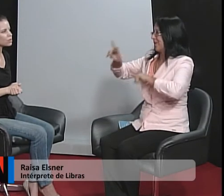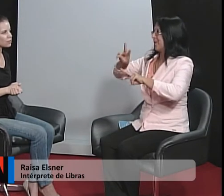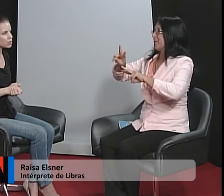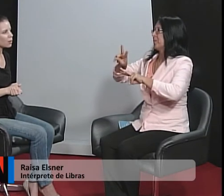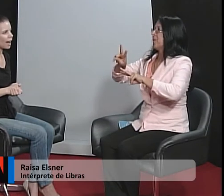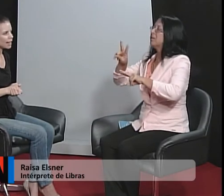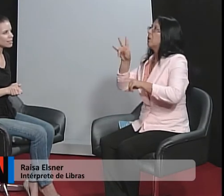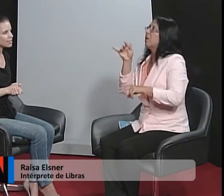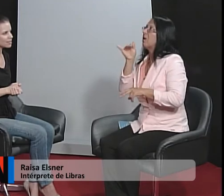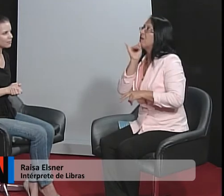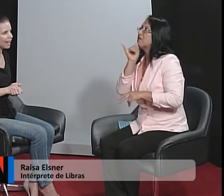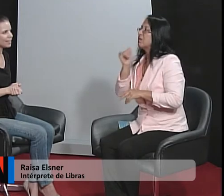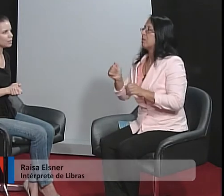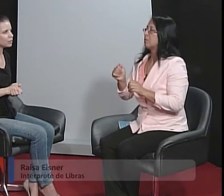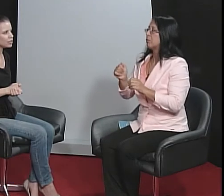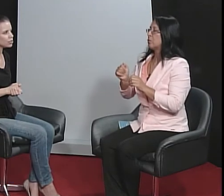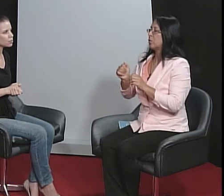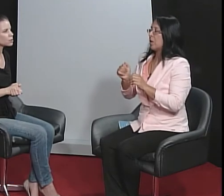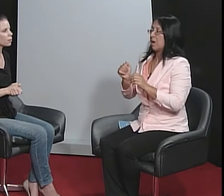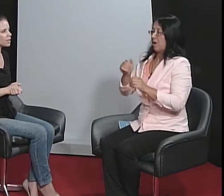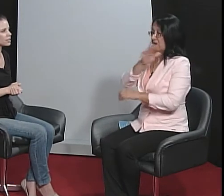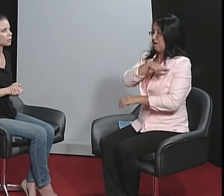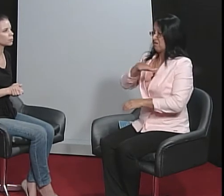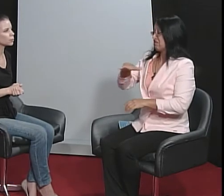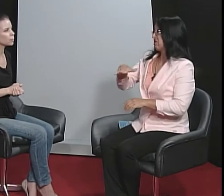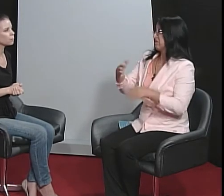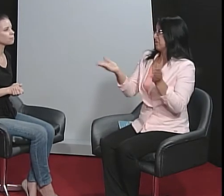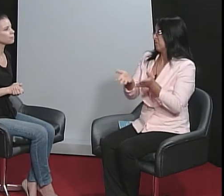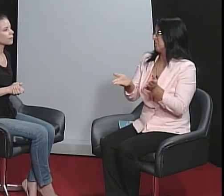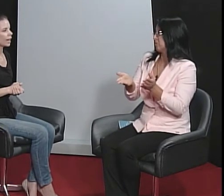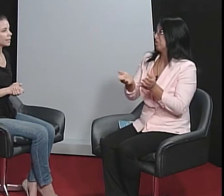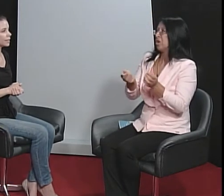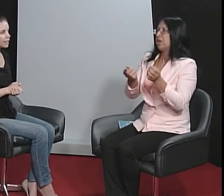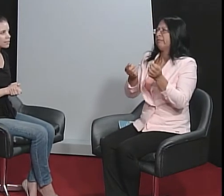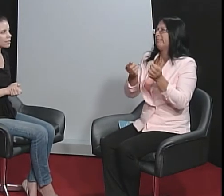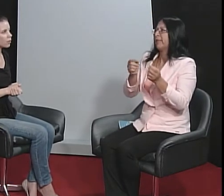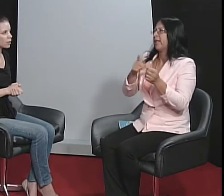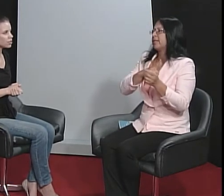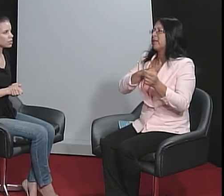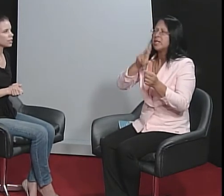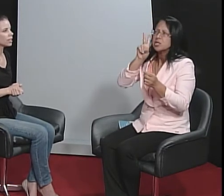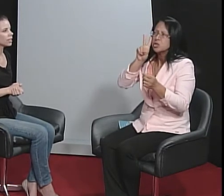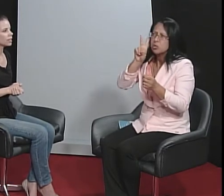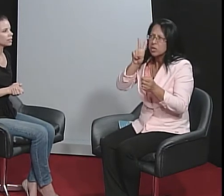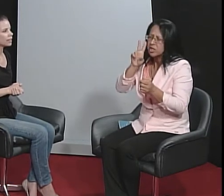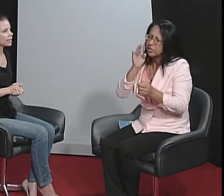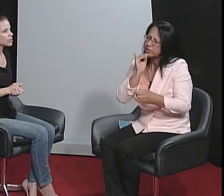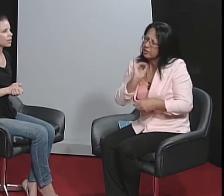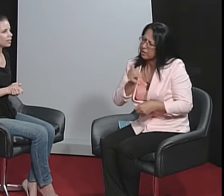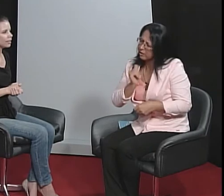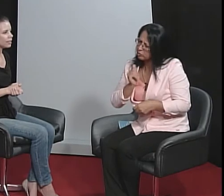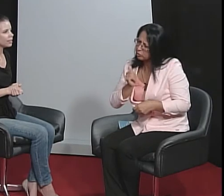visuais e linguísticos, por exemplo, a criança hoje tem historinhas,